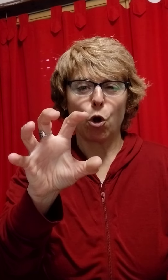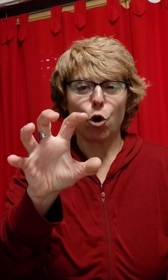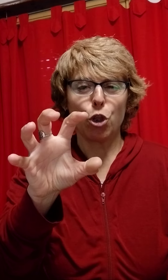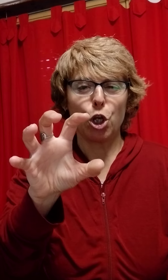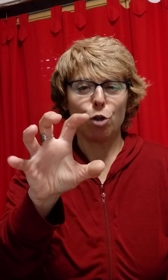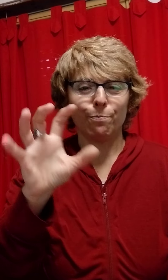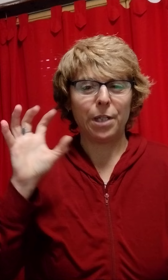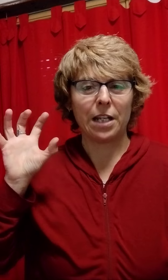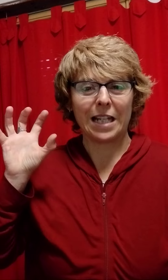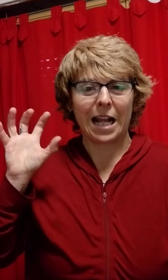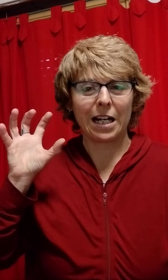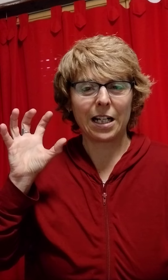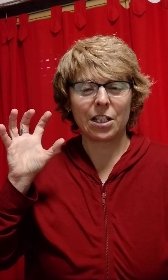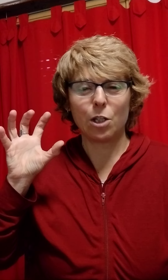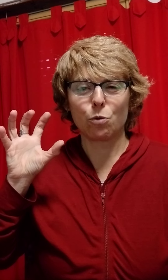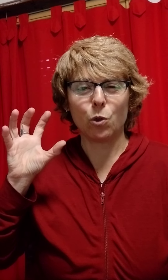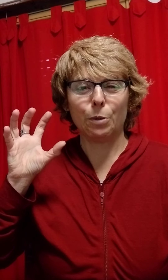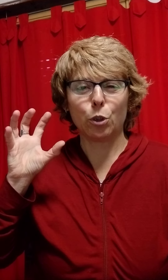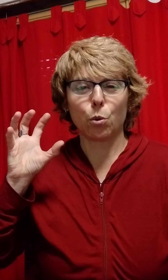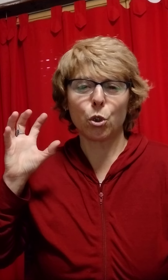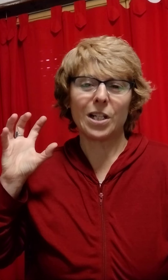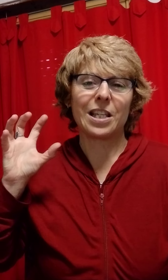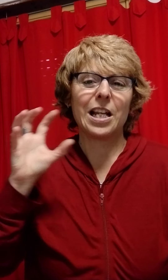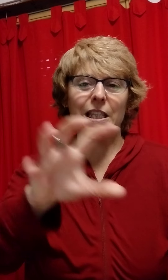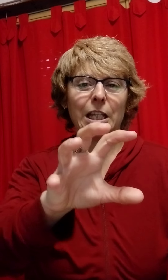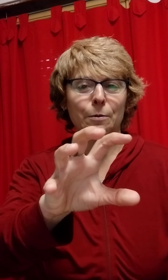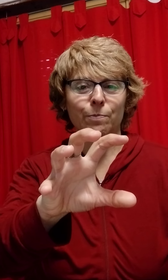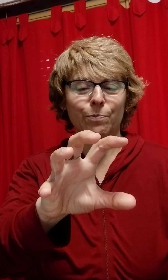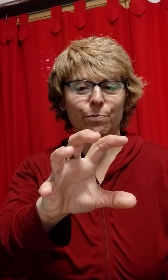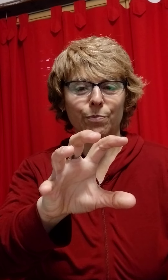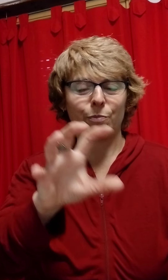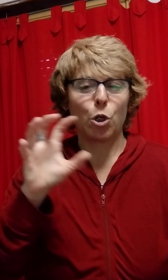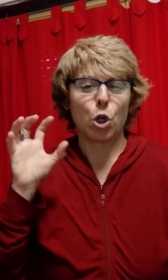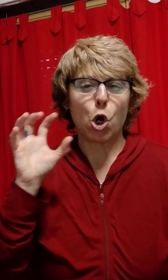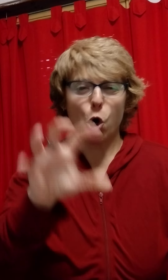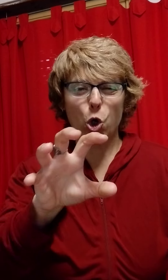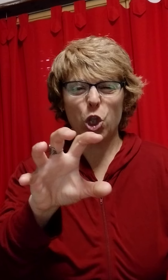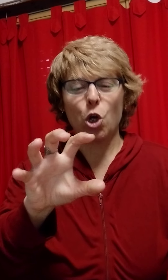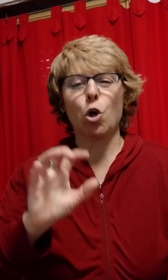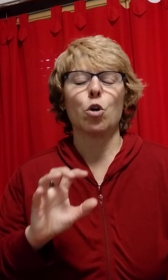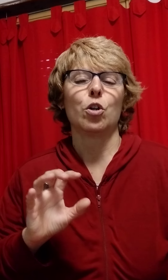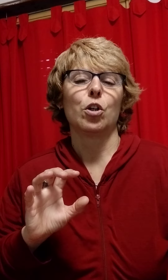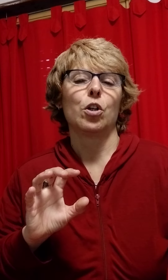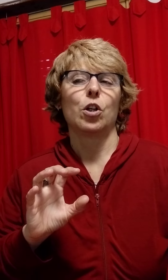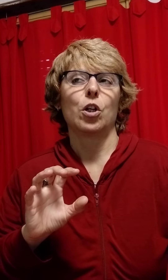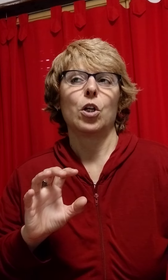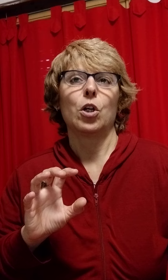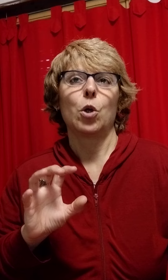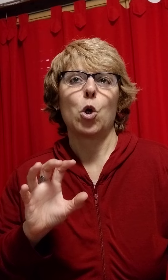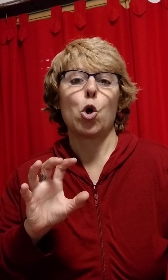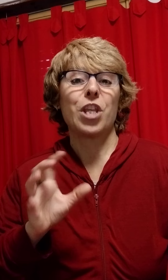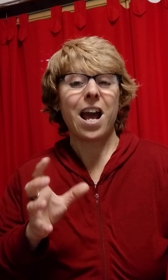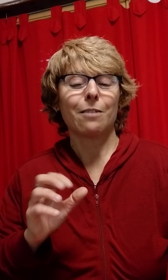Odio. Miren, arranca así, es un movimiento brusco hacia adelante. Odio. Odiar.